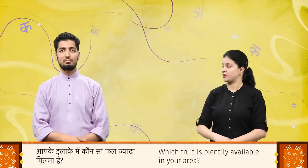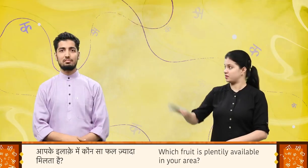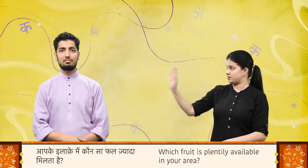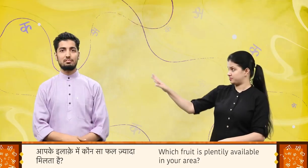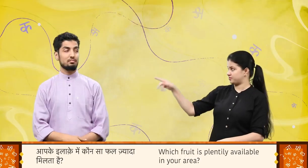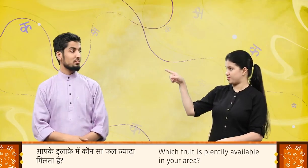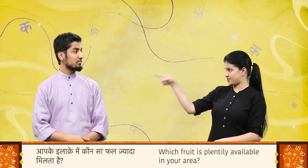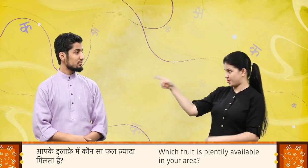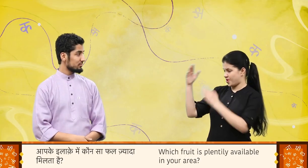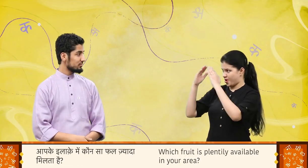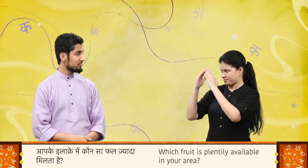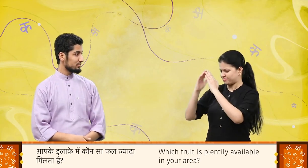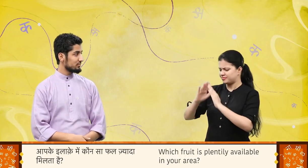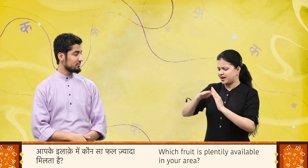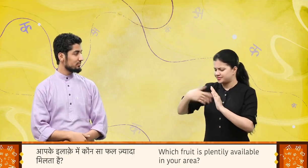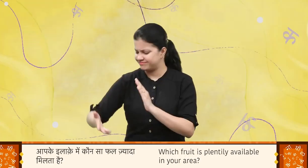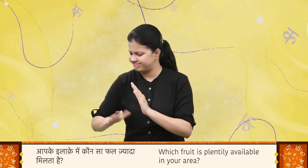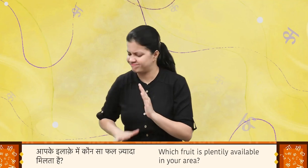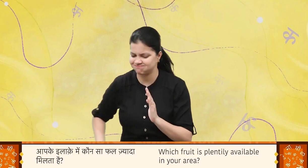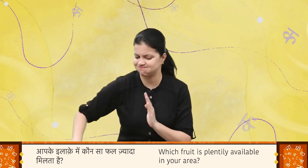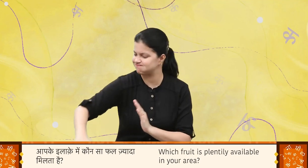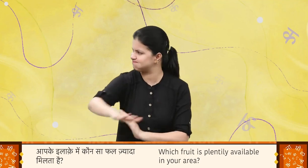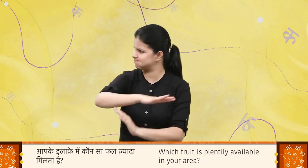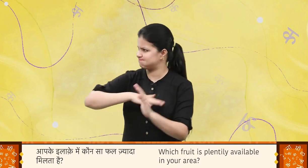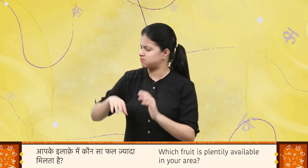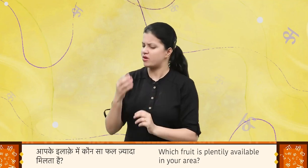आपके इलाके में कौन सा फल ज्यादा मिलता है?